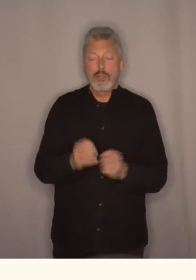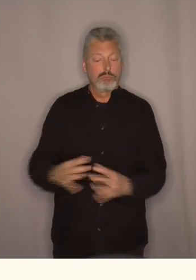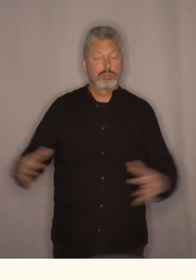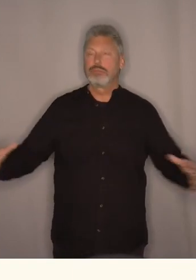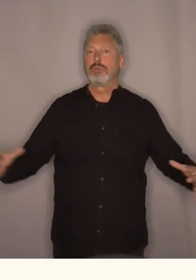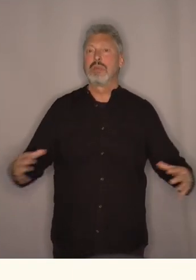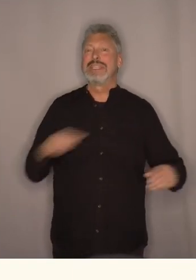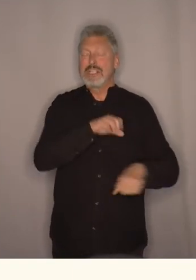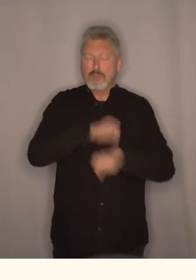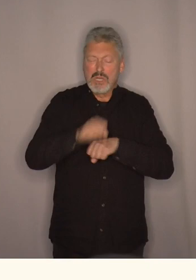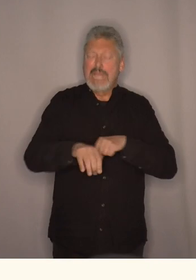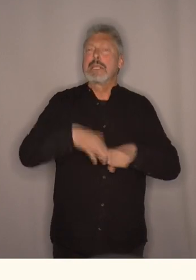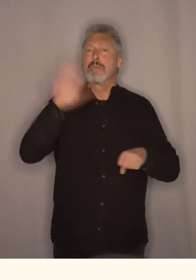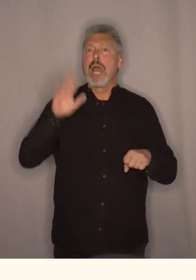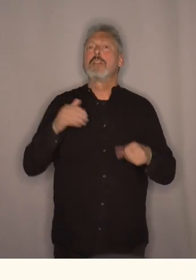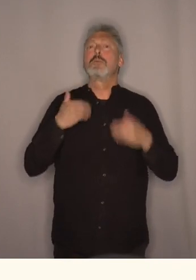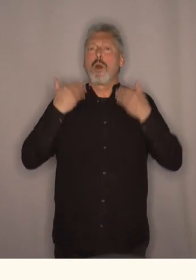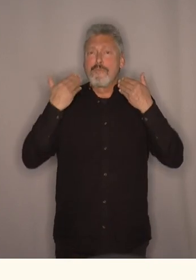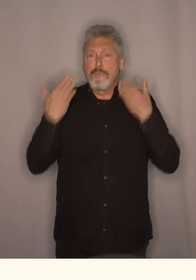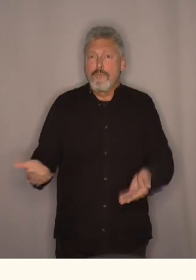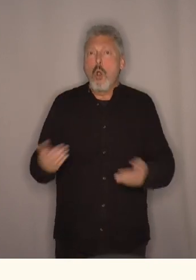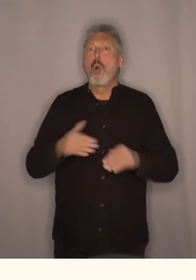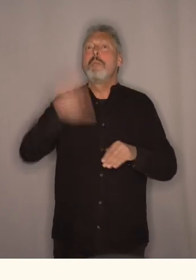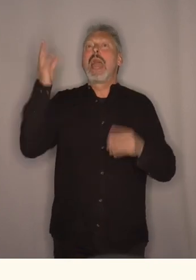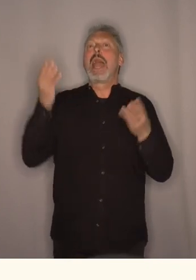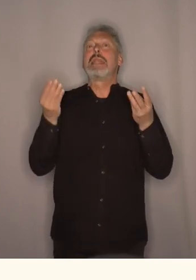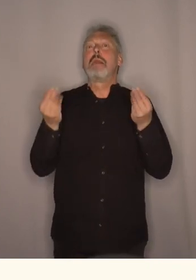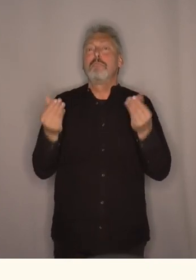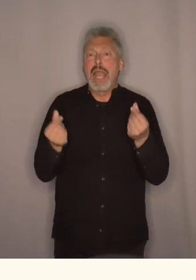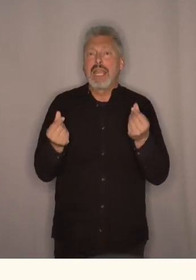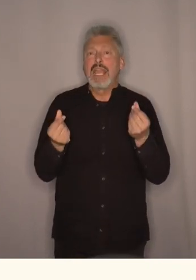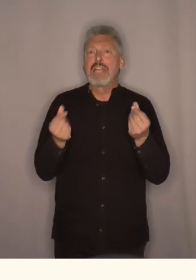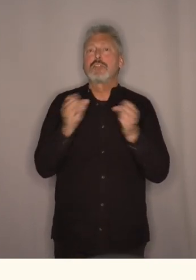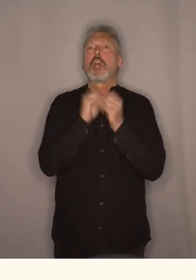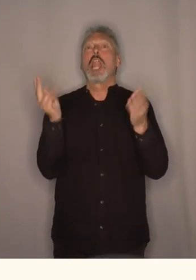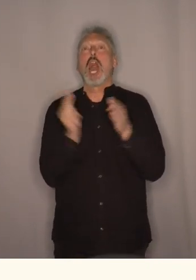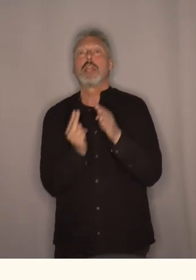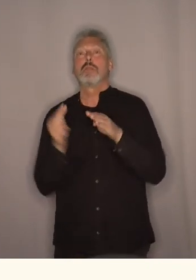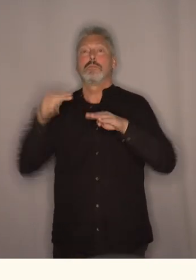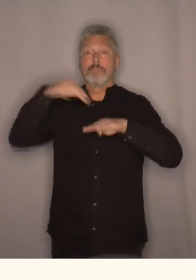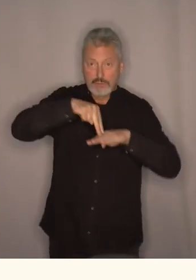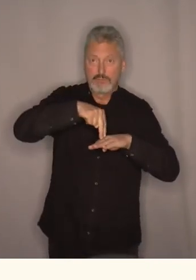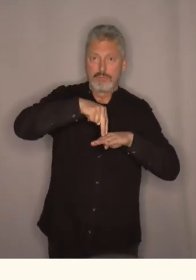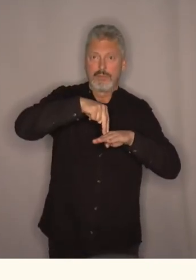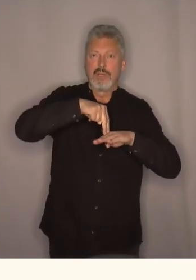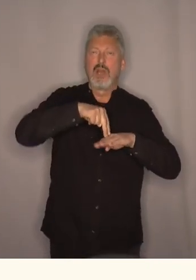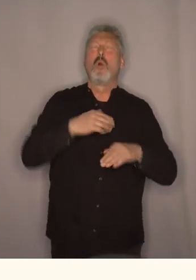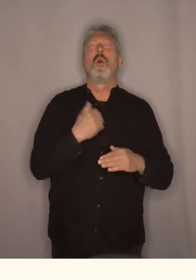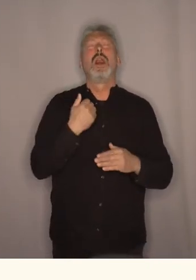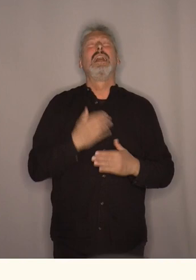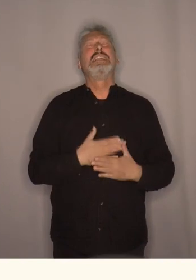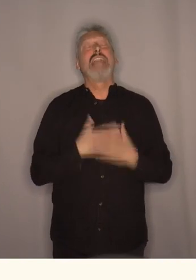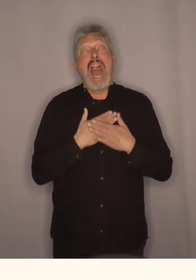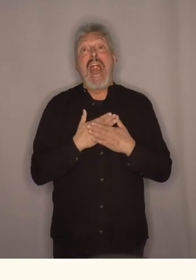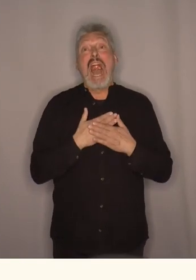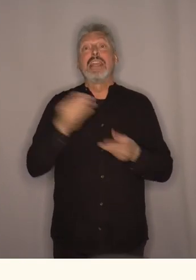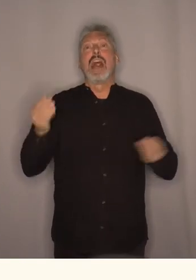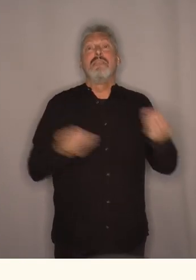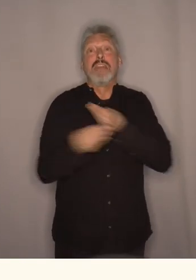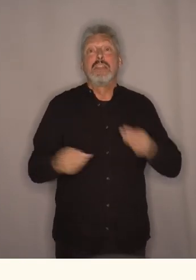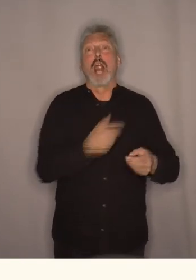sliter mest de må rett og slett få mer penger til å komme seg over kneiken og kjære finansminister